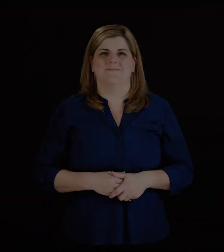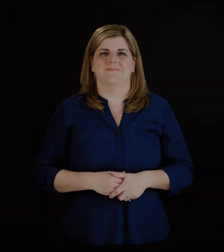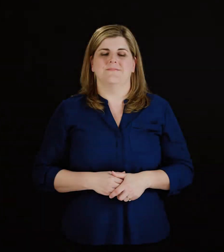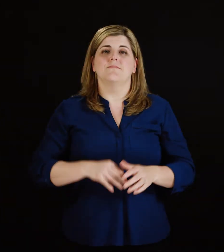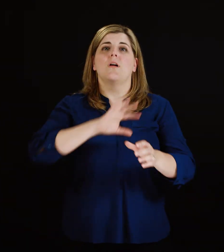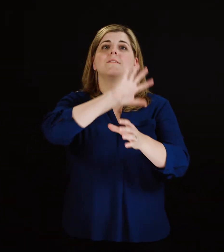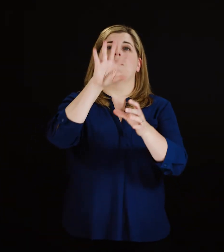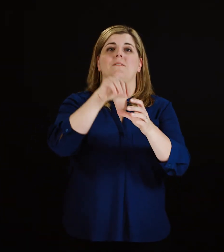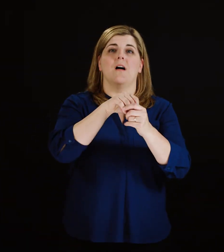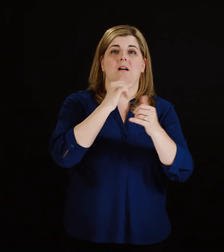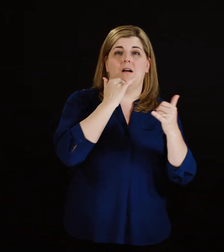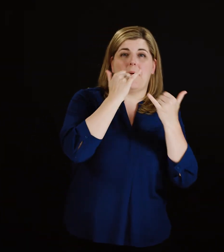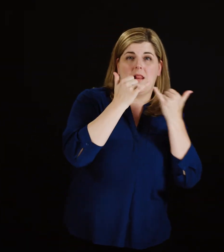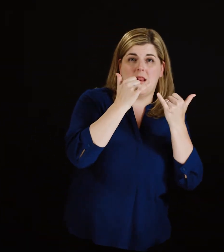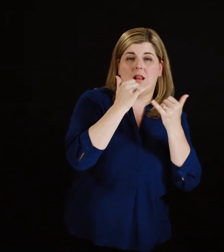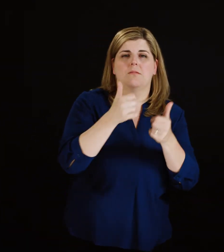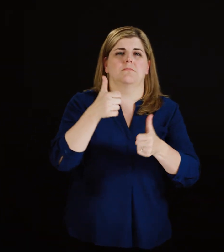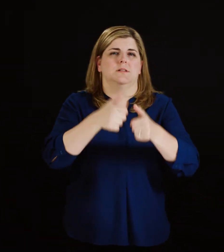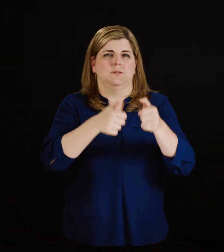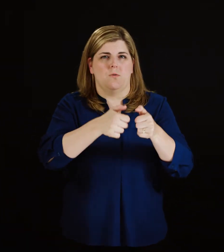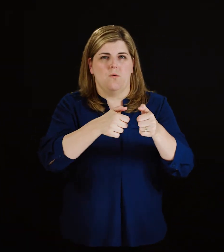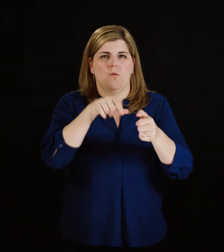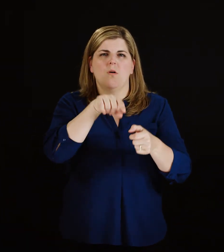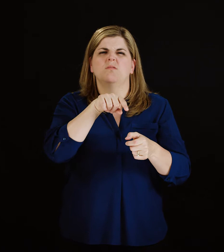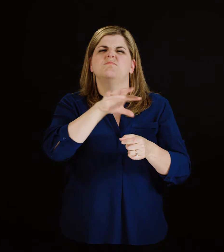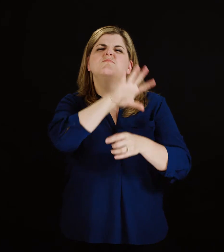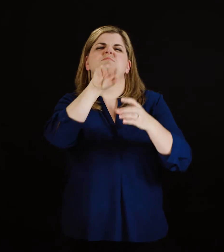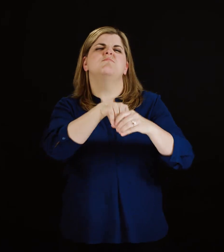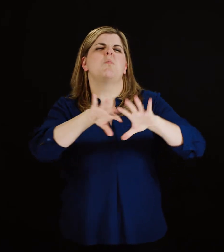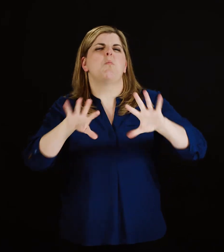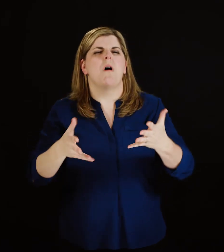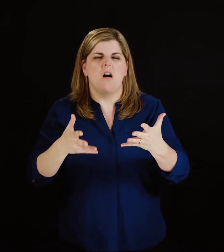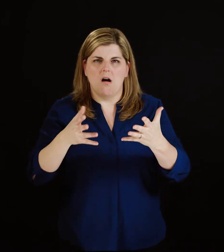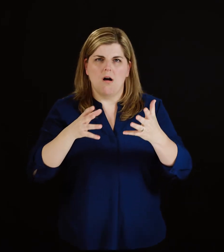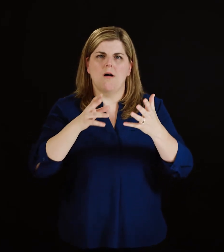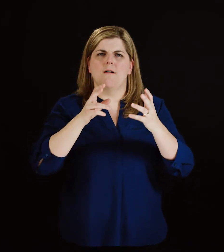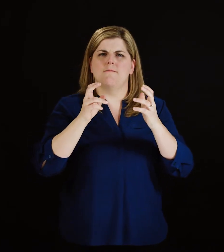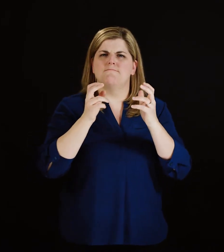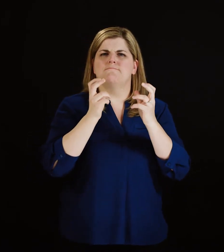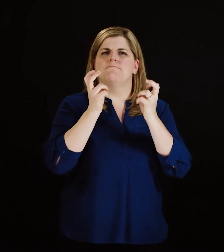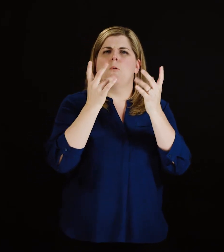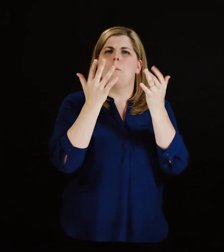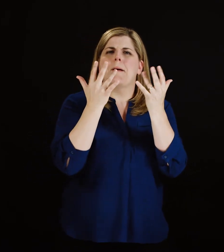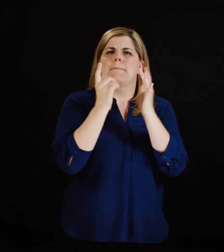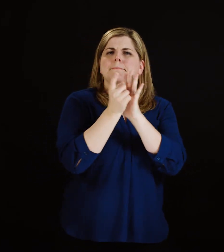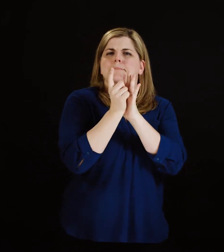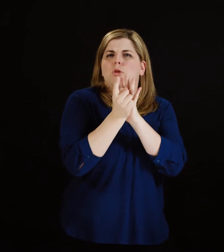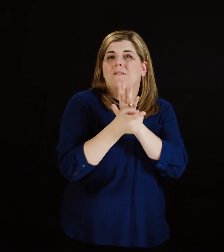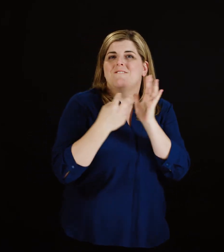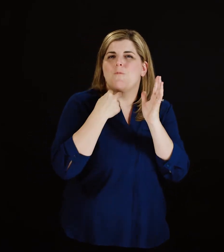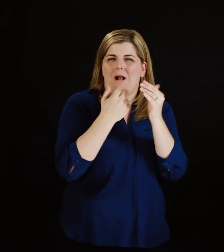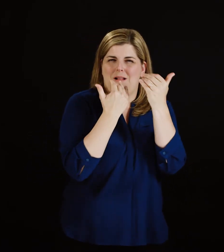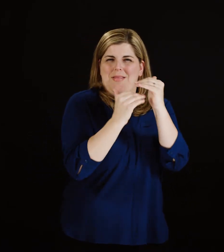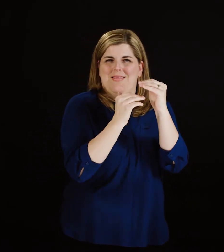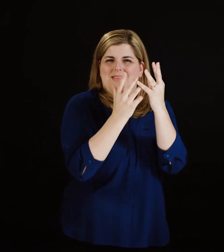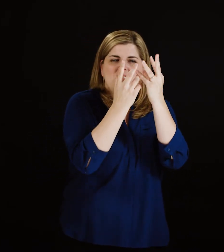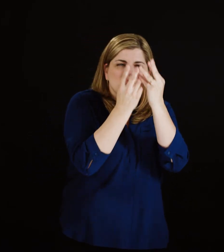Le forfait appels et textos comprend un nombre déterminé de minutes vocales et de messages